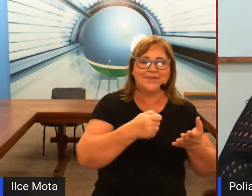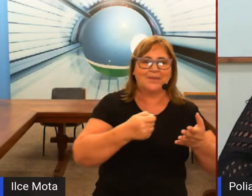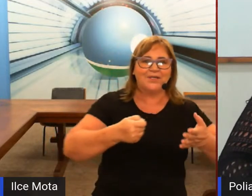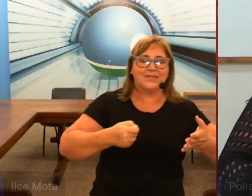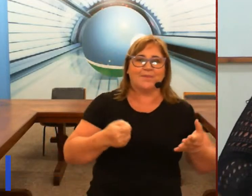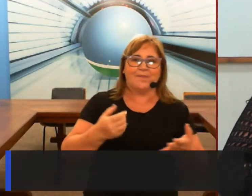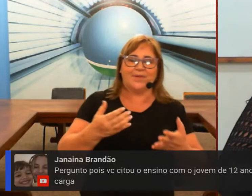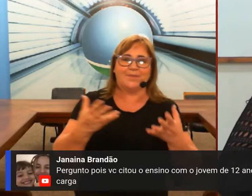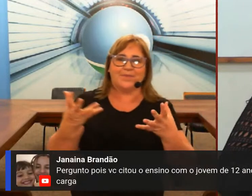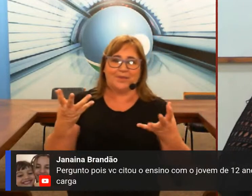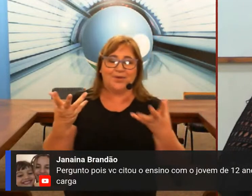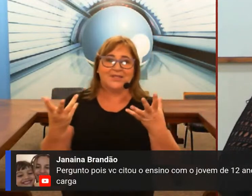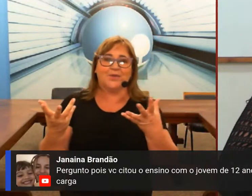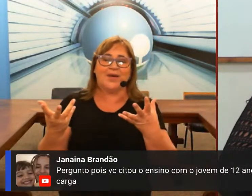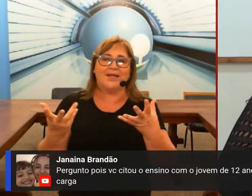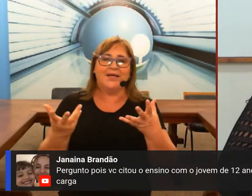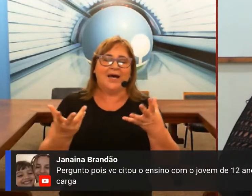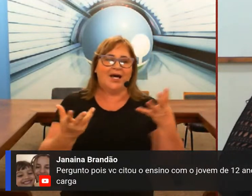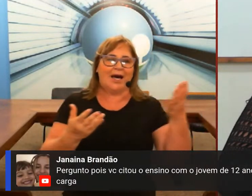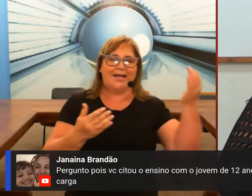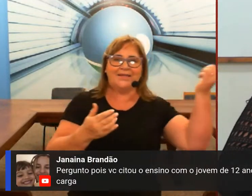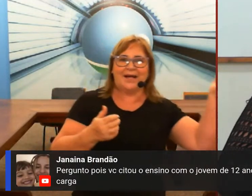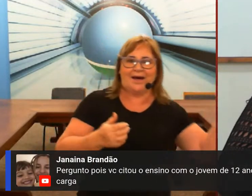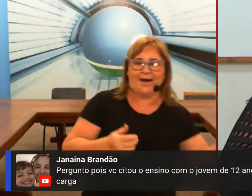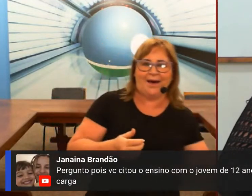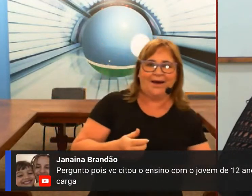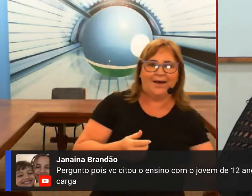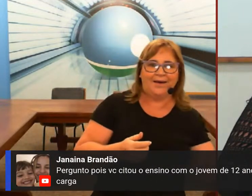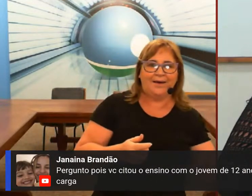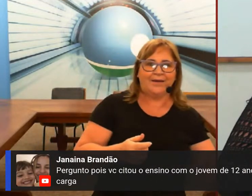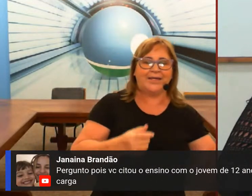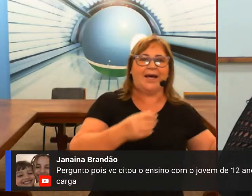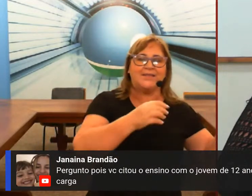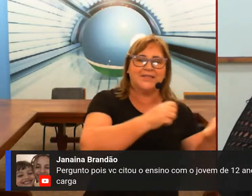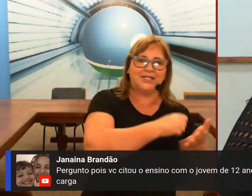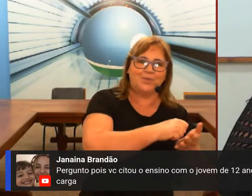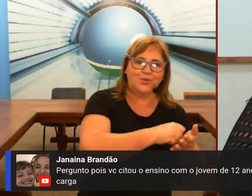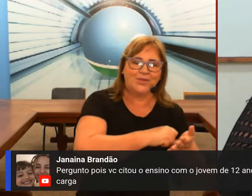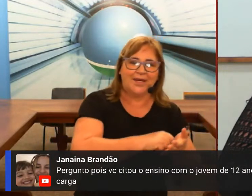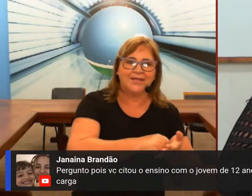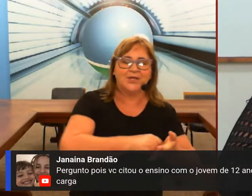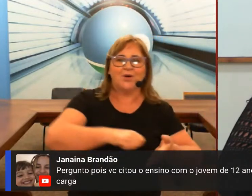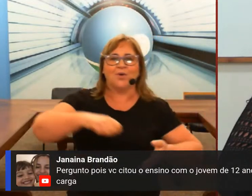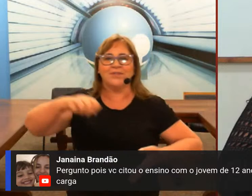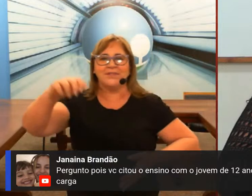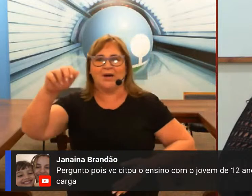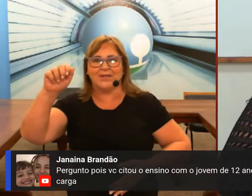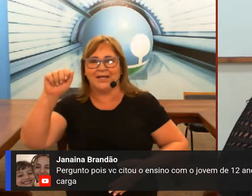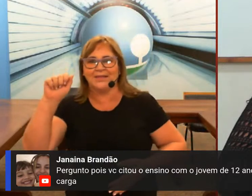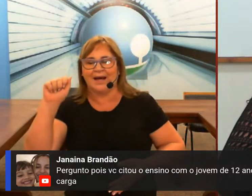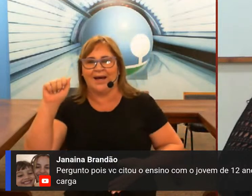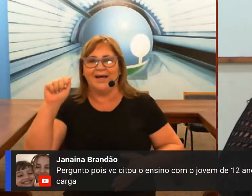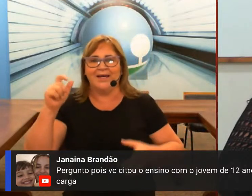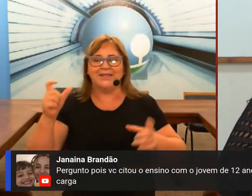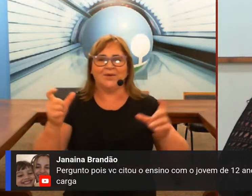pra estar mostrando ele a letra A que é a escrita em português com o sinal da letra A então